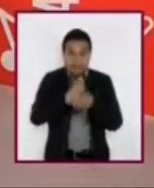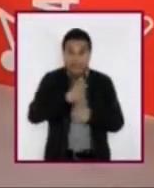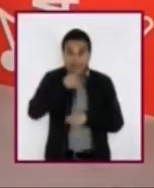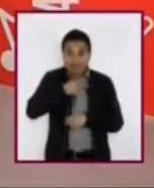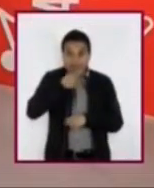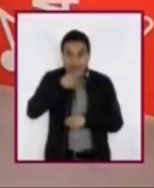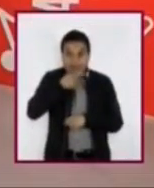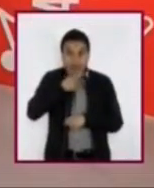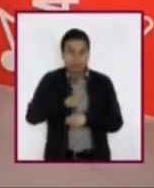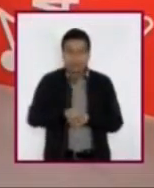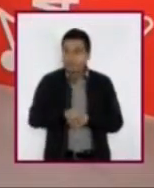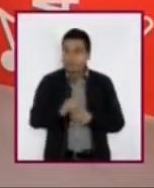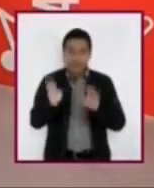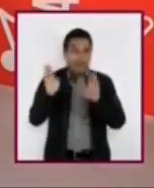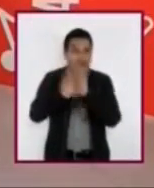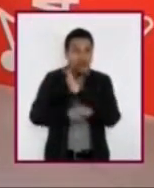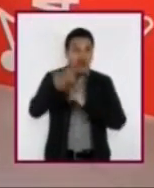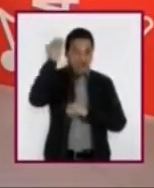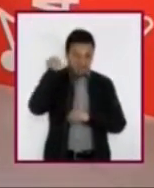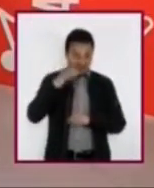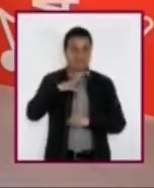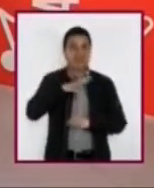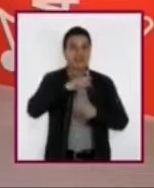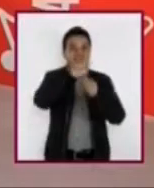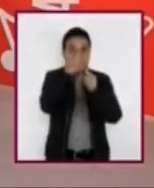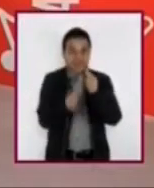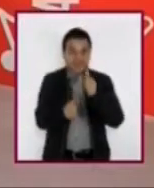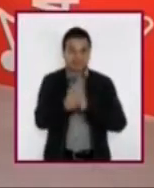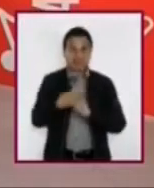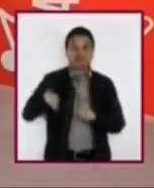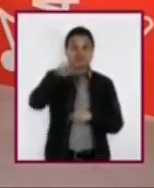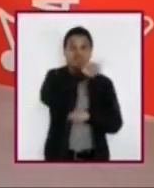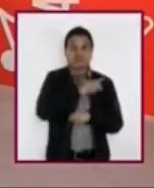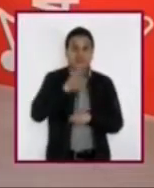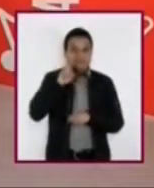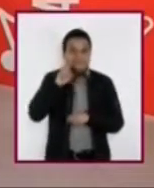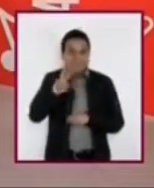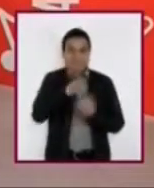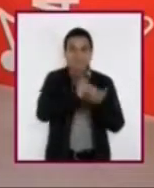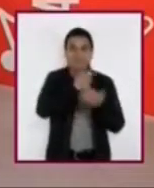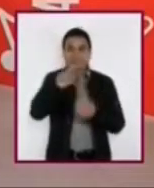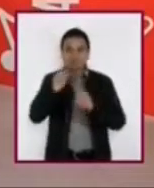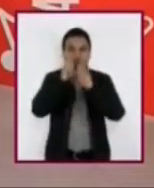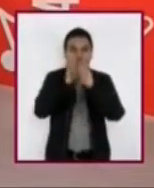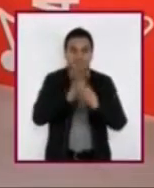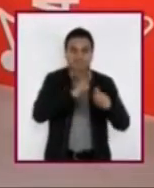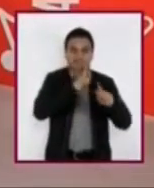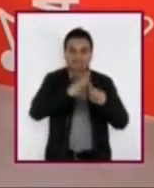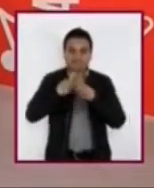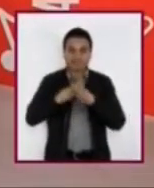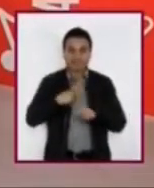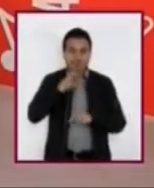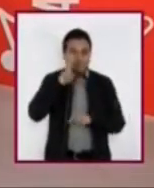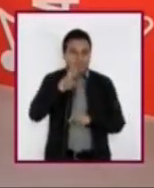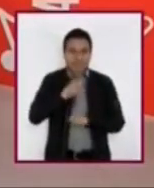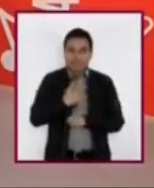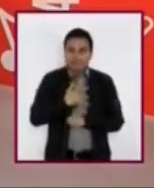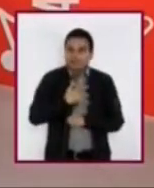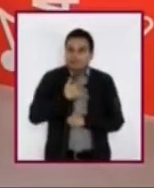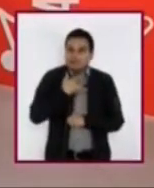Es cierto, por eso cuando observamos alguna obra de arte, nos provoca un montón de cosas en nuestra mente, en nuestro cuerpo,